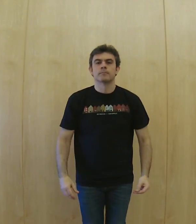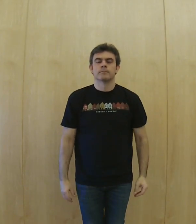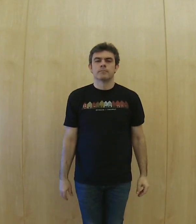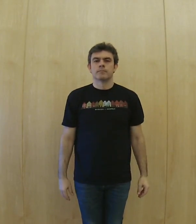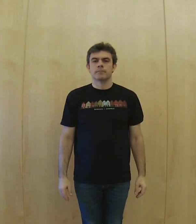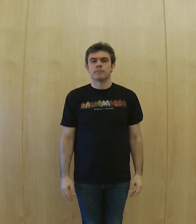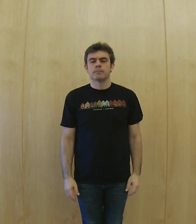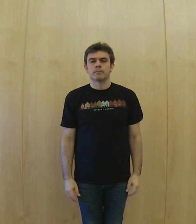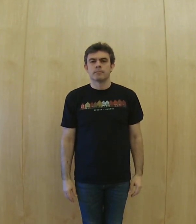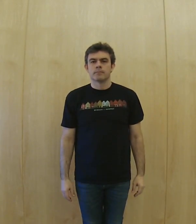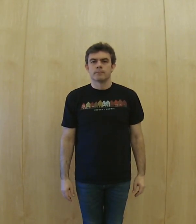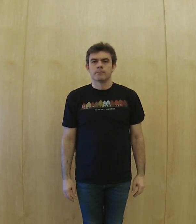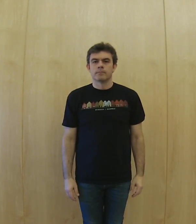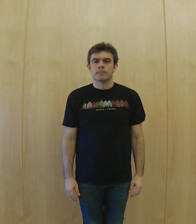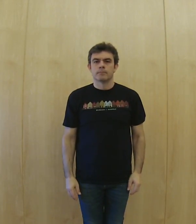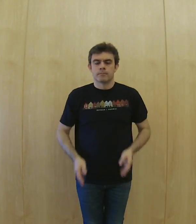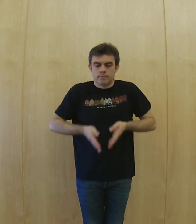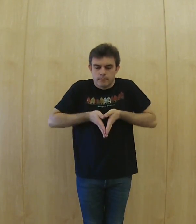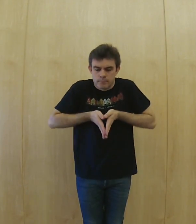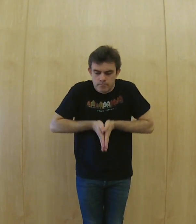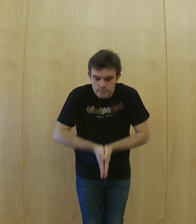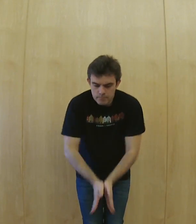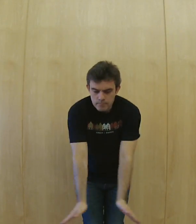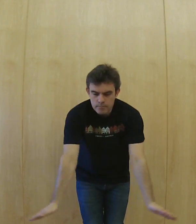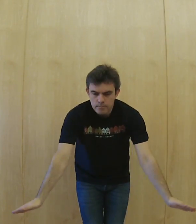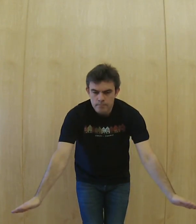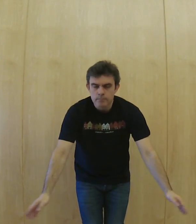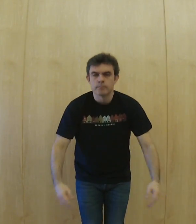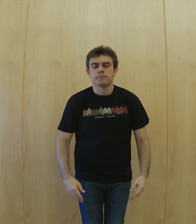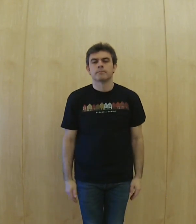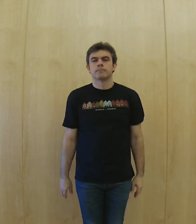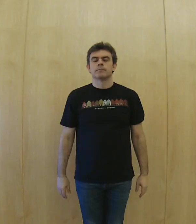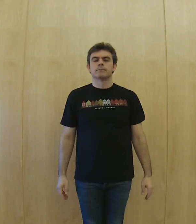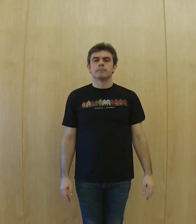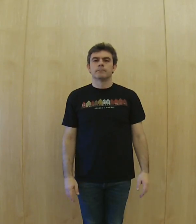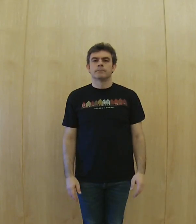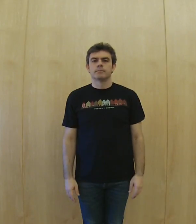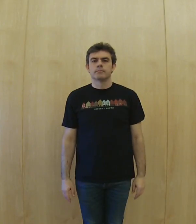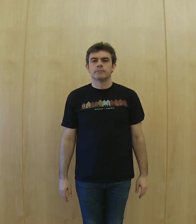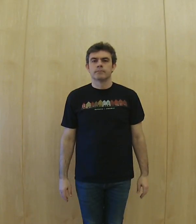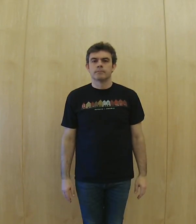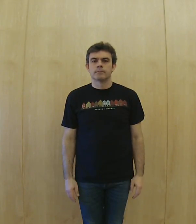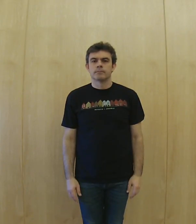ir al suelo con el material, sentarse bien,